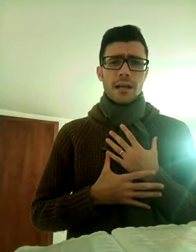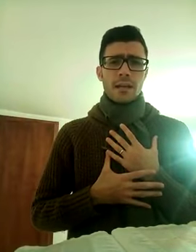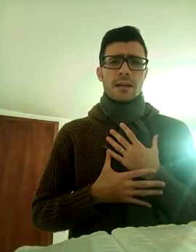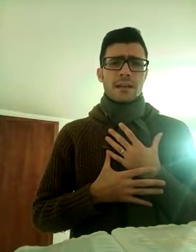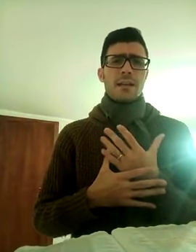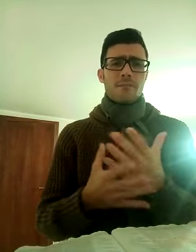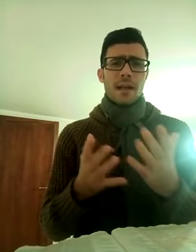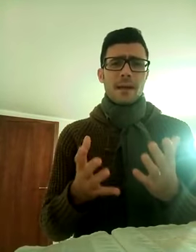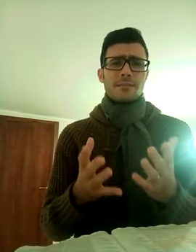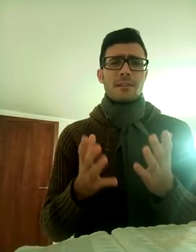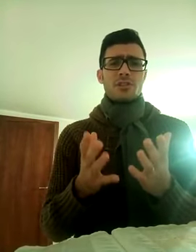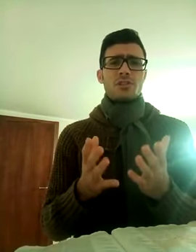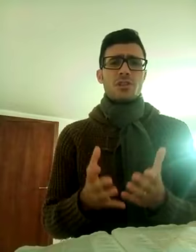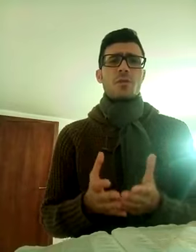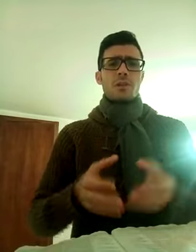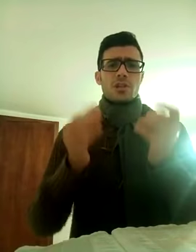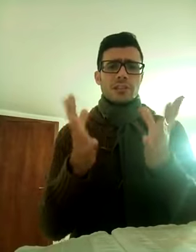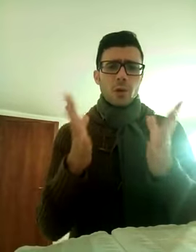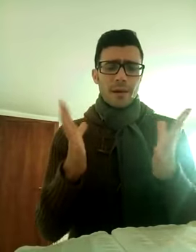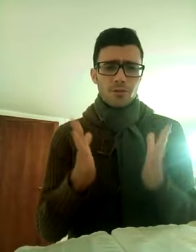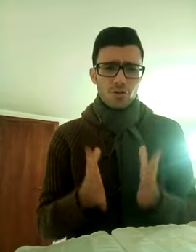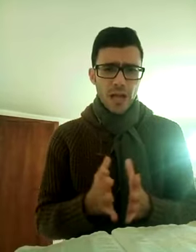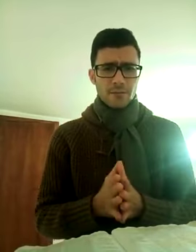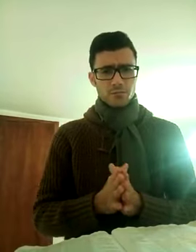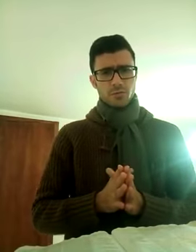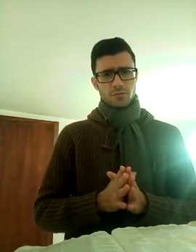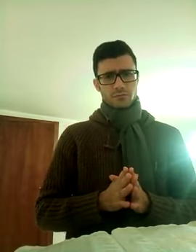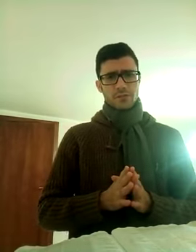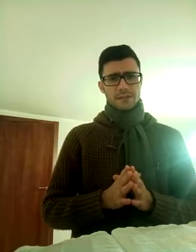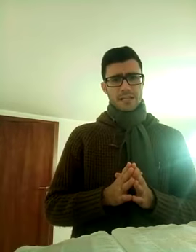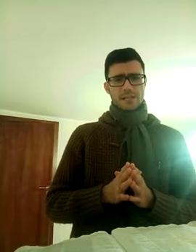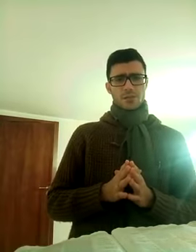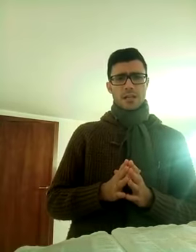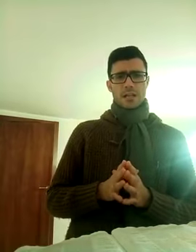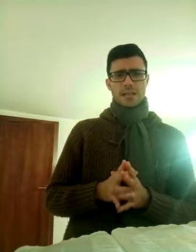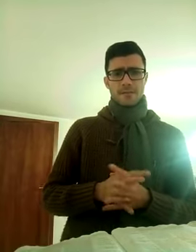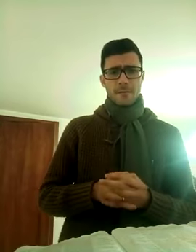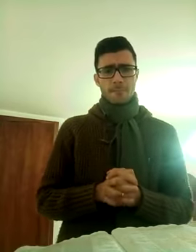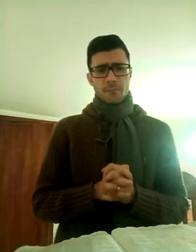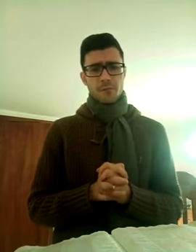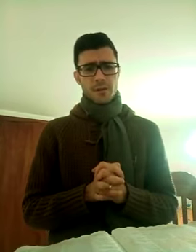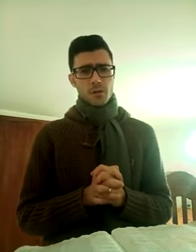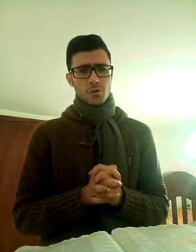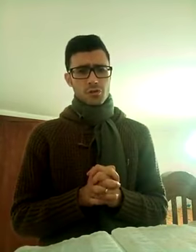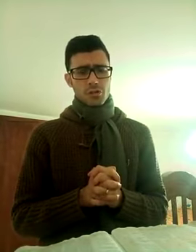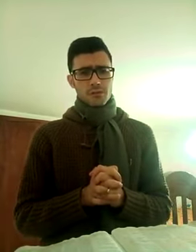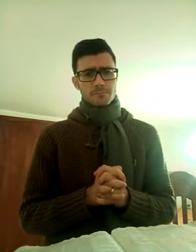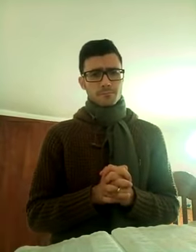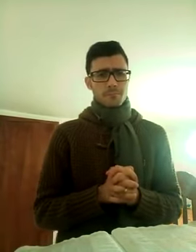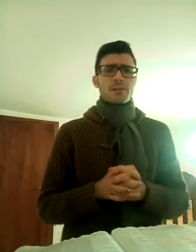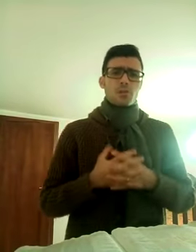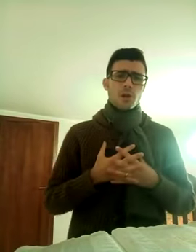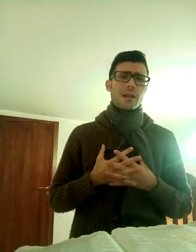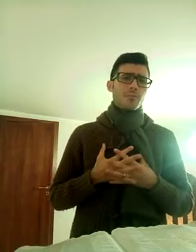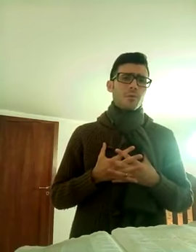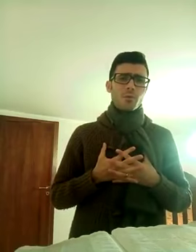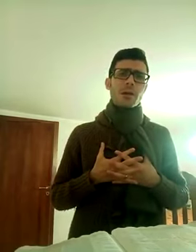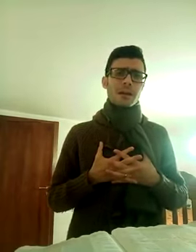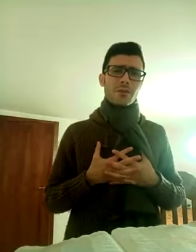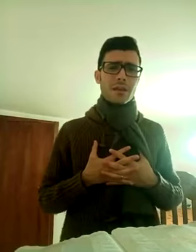che veramente ci siano il 100% di fratelli e sorelle che fanno così, ma so che nel mio cuore che non